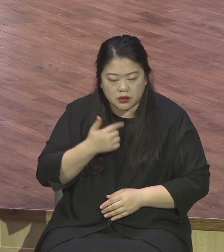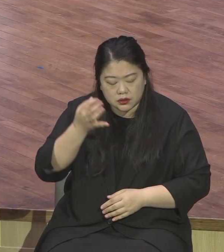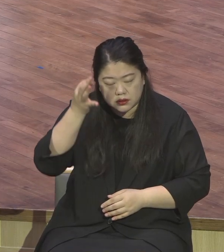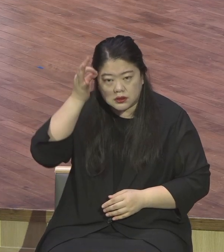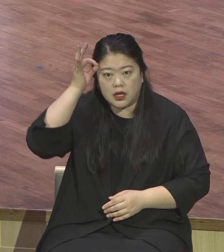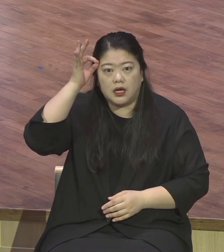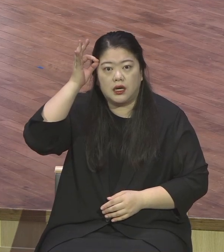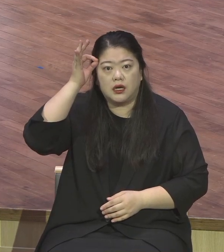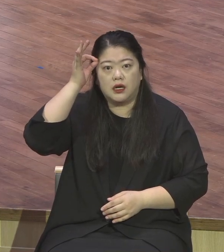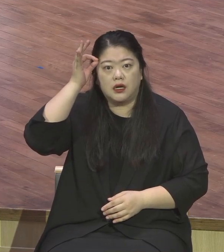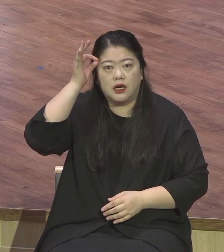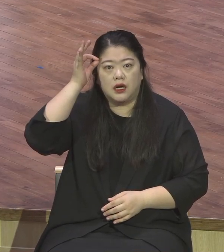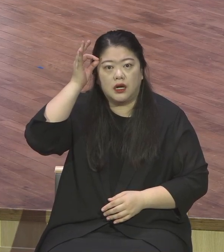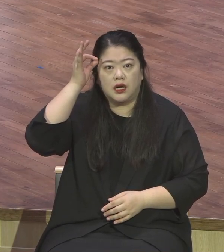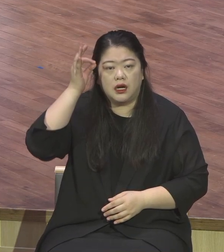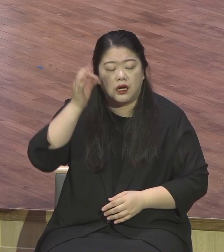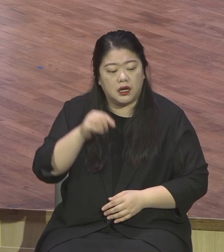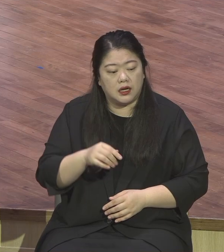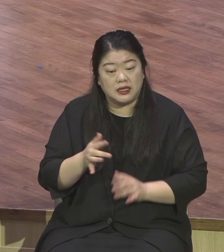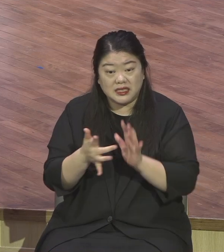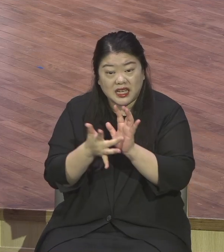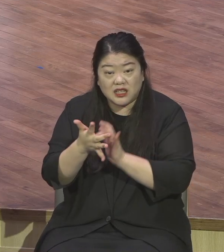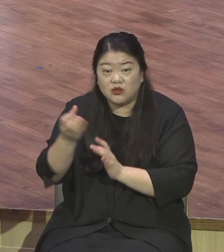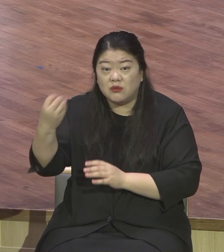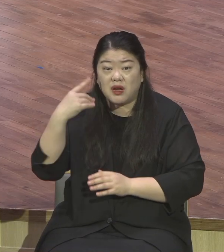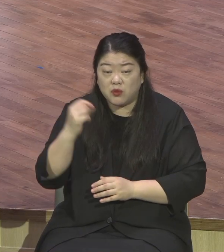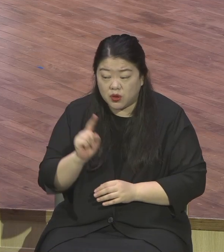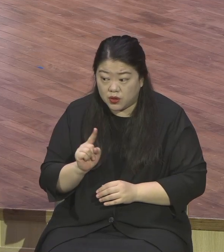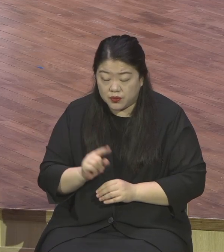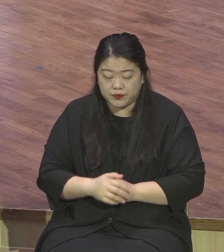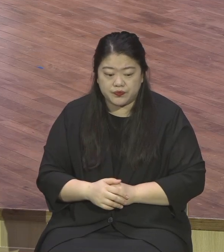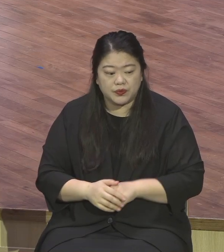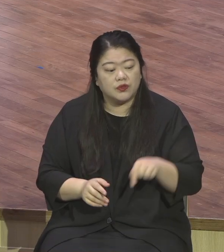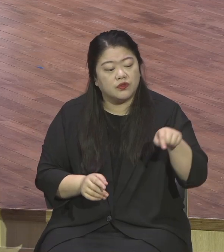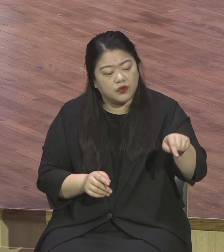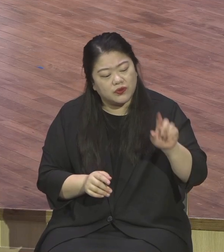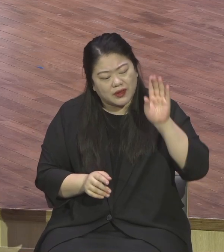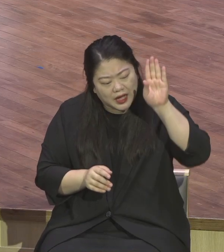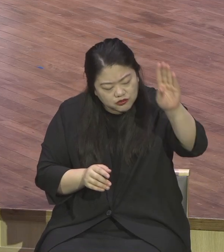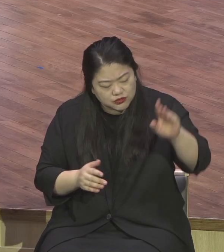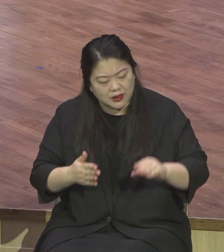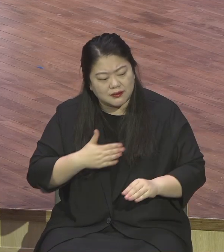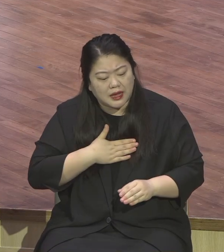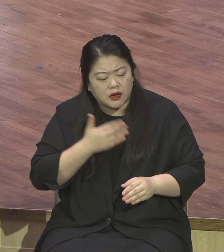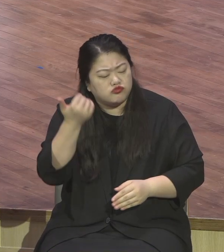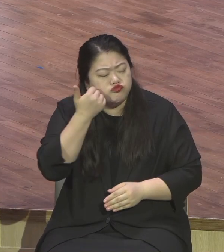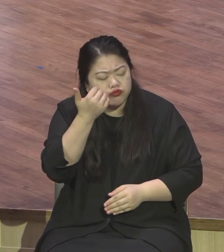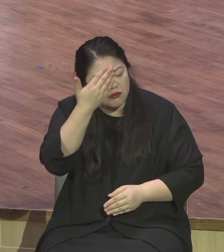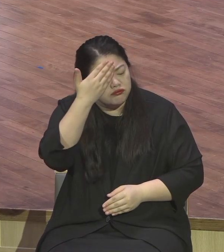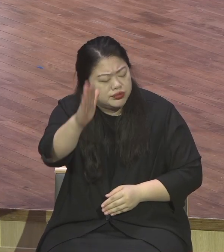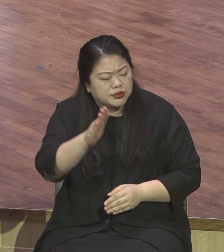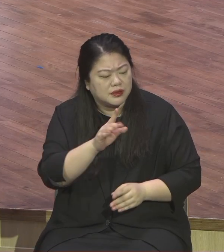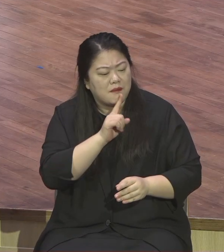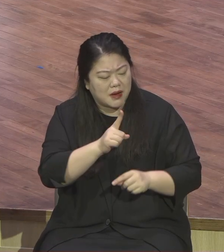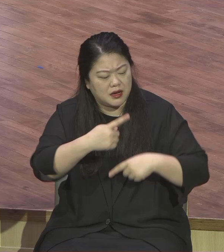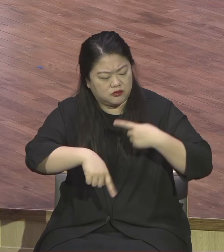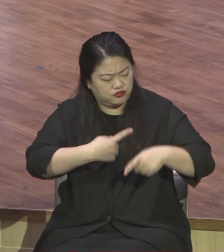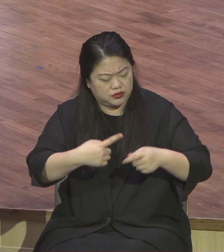그렇게 강하게 맘 먹었었어요. 다른 제자들이 다 배신해도